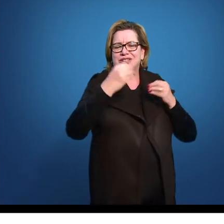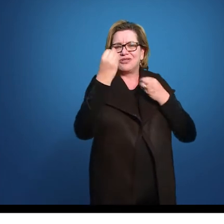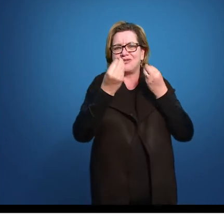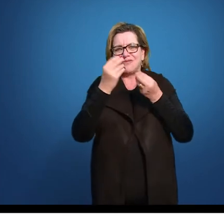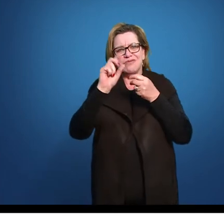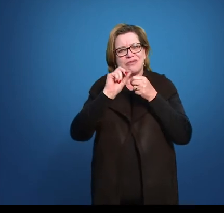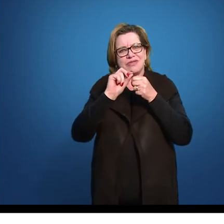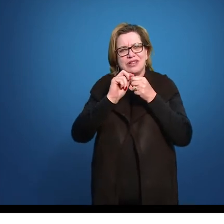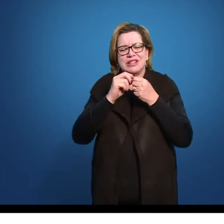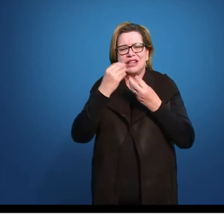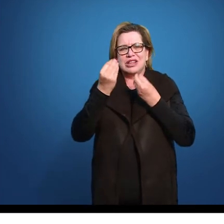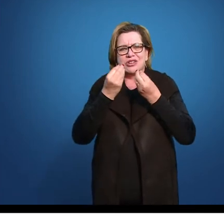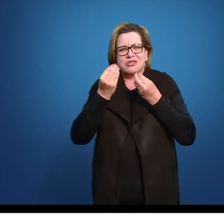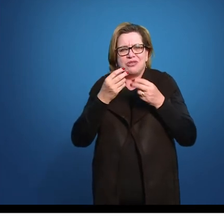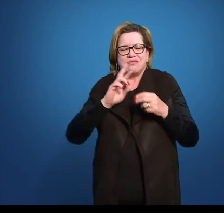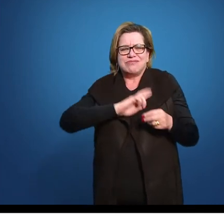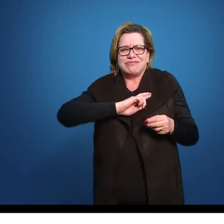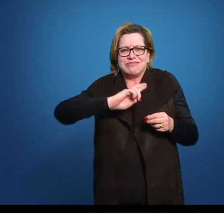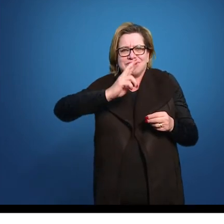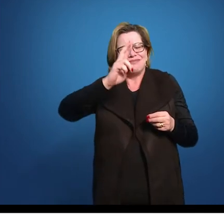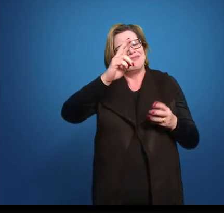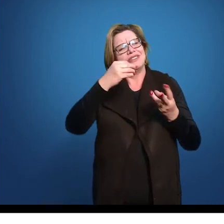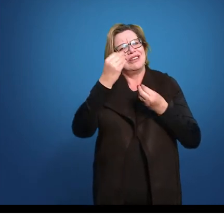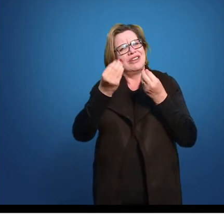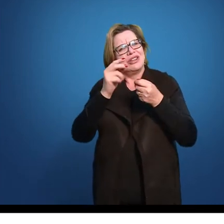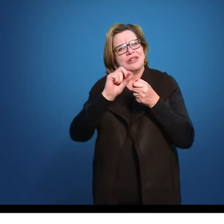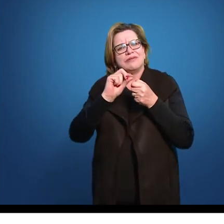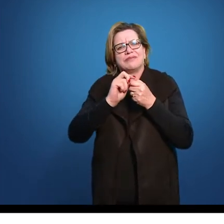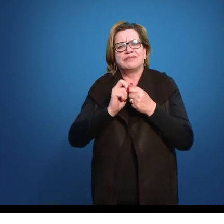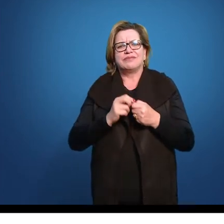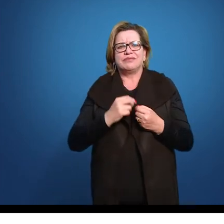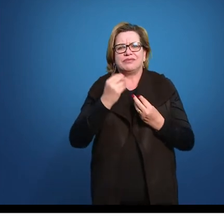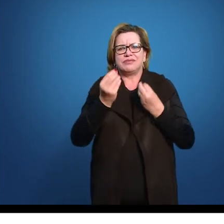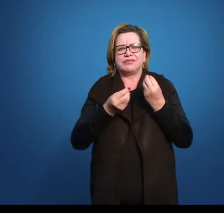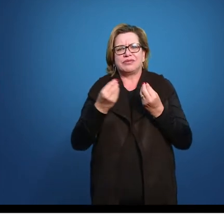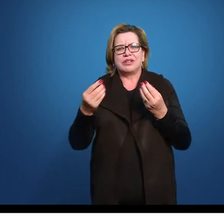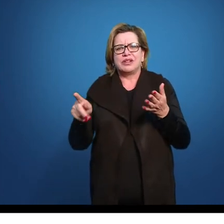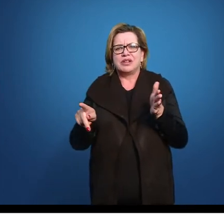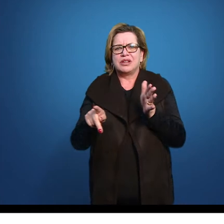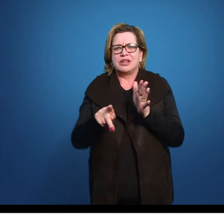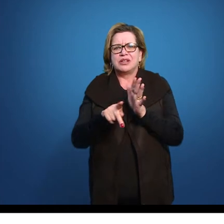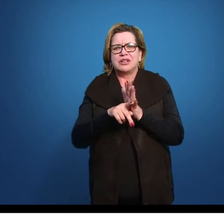Com a sexualidade Com a religião Por exemplo Com toda essa